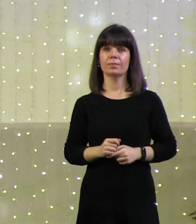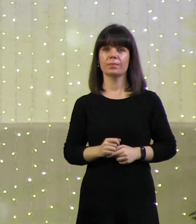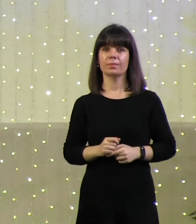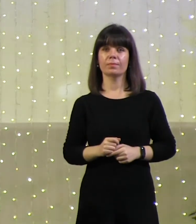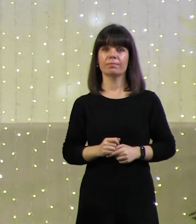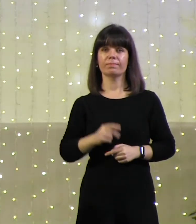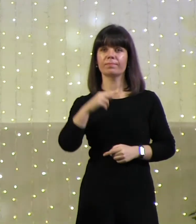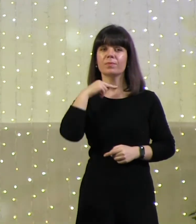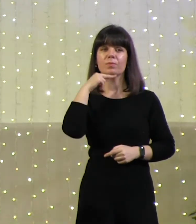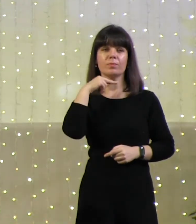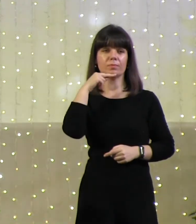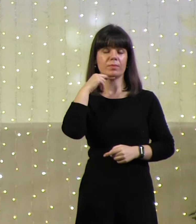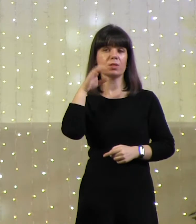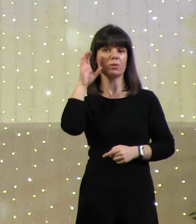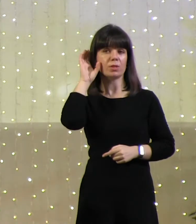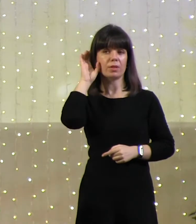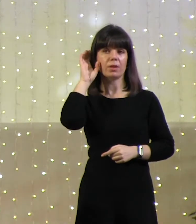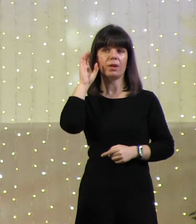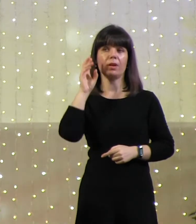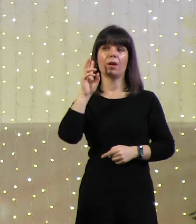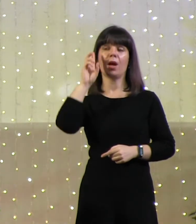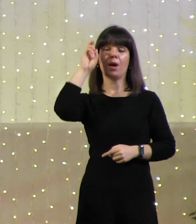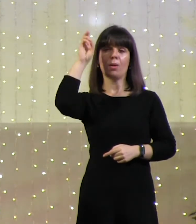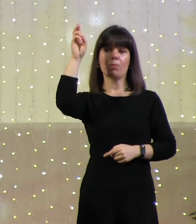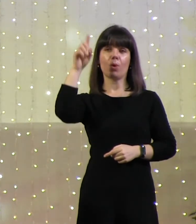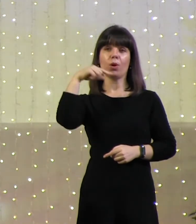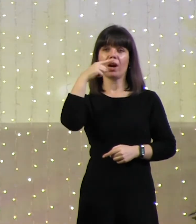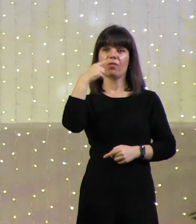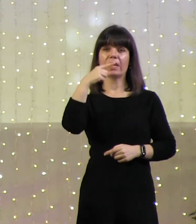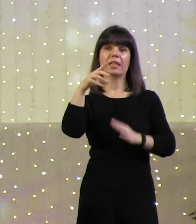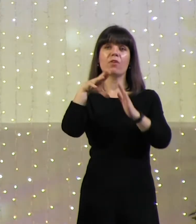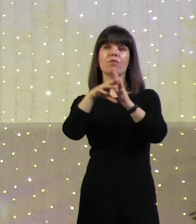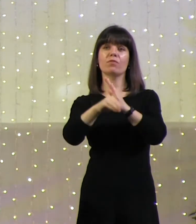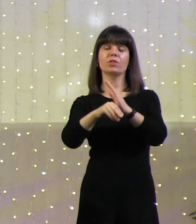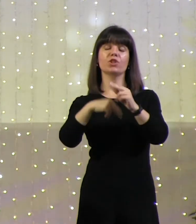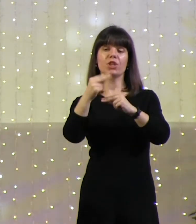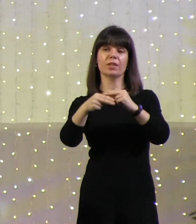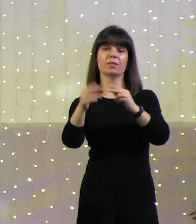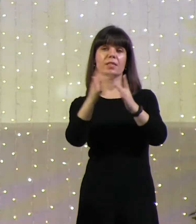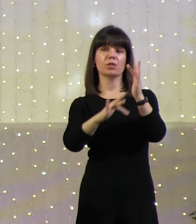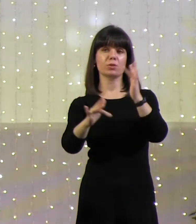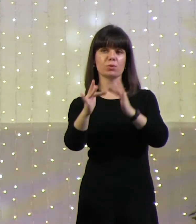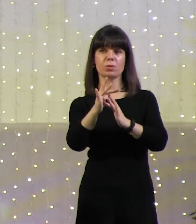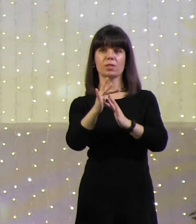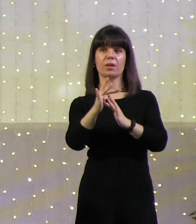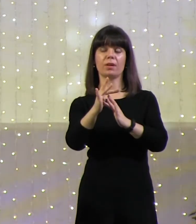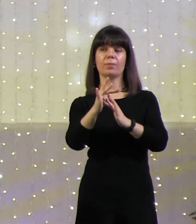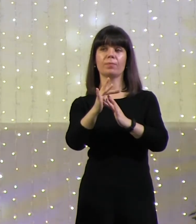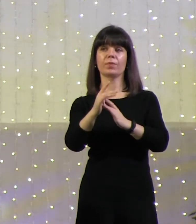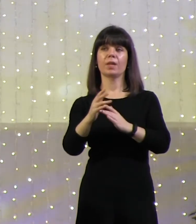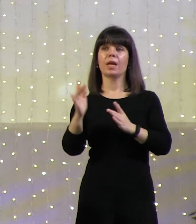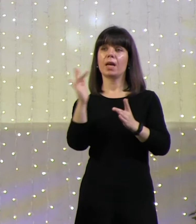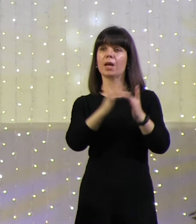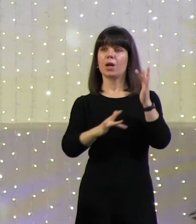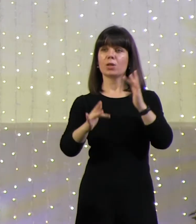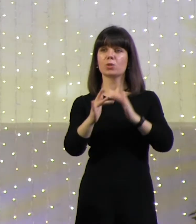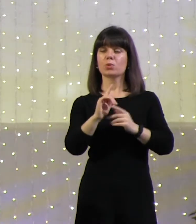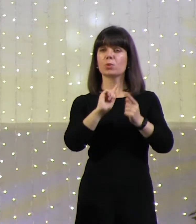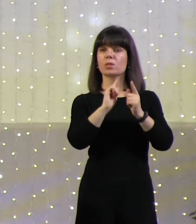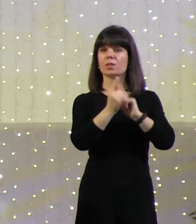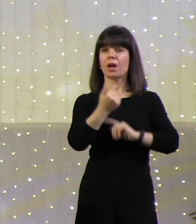Обратите внимание, Бог говорил в Иисусе, Он говорил через Иисуса. Иисус стал Его